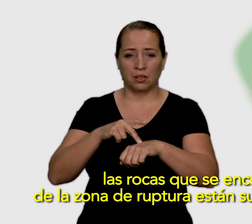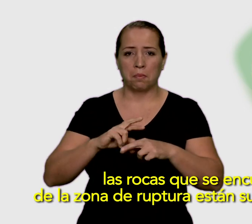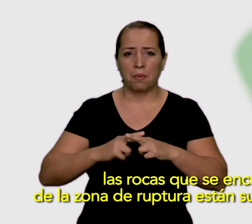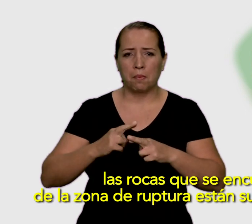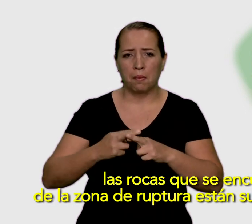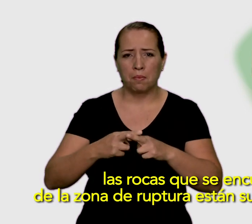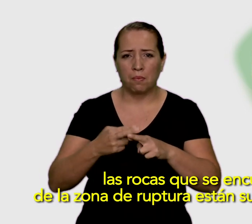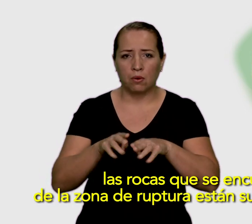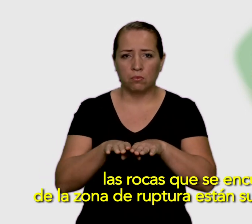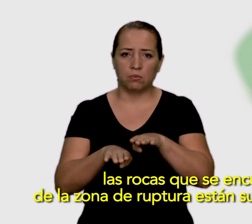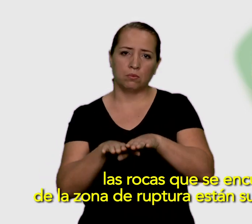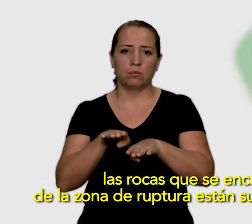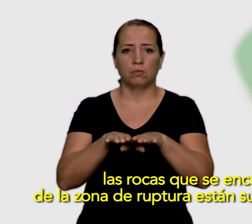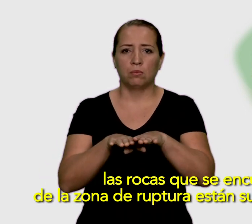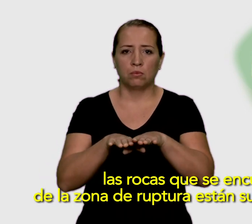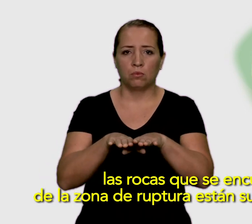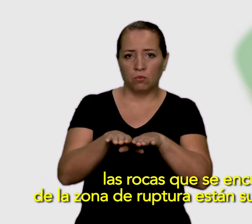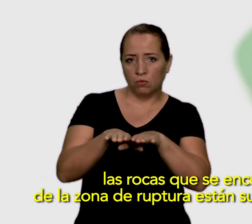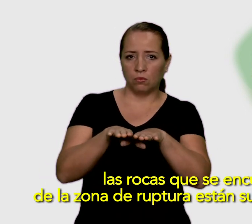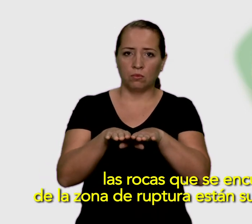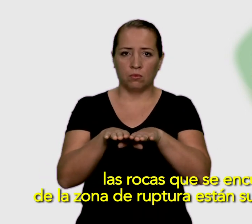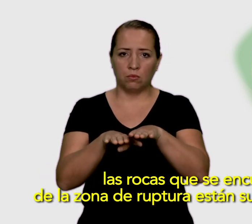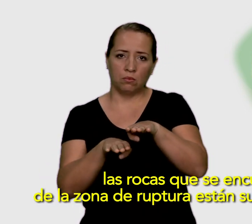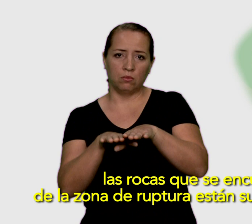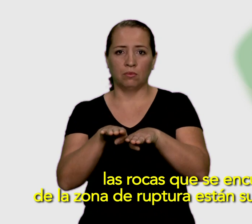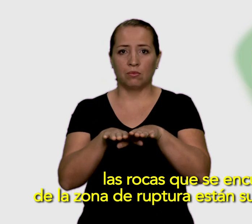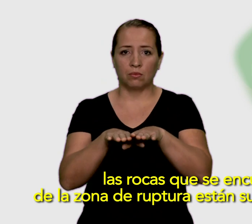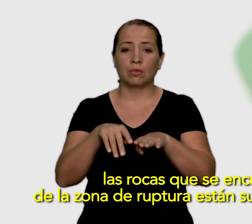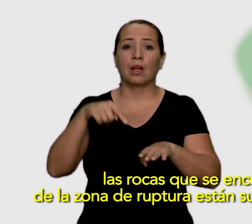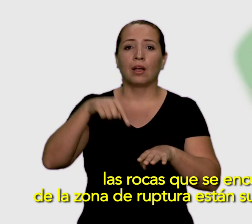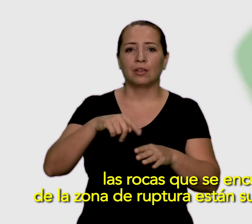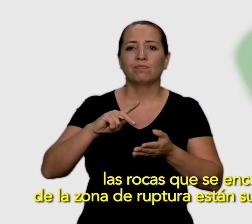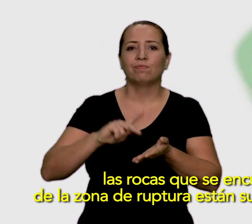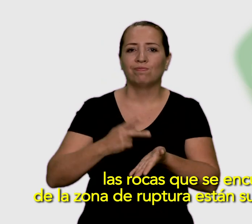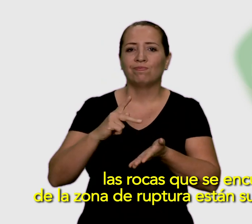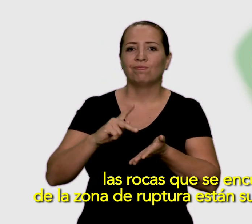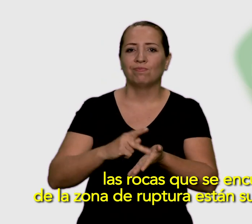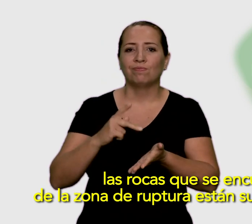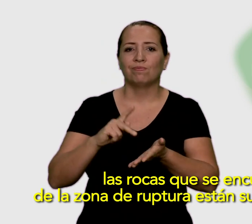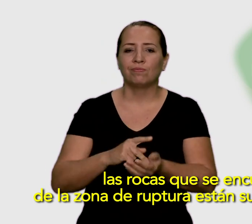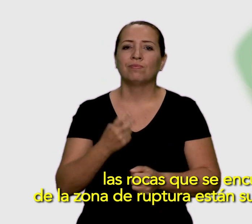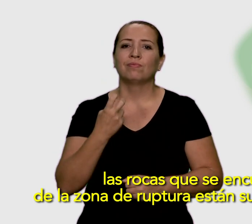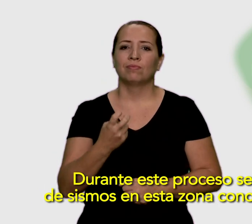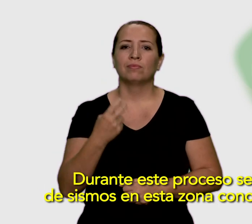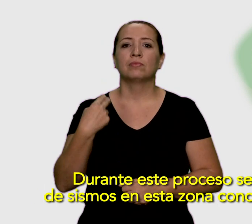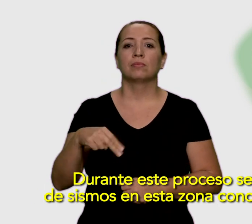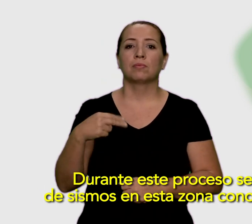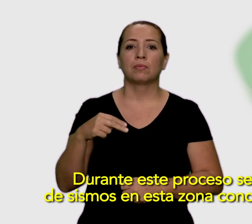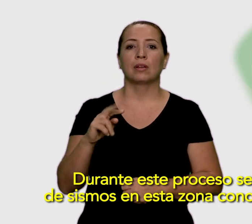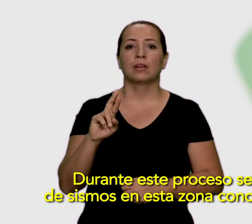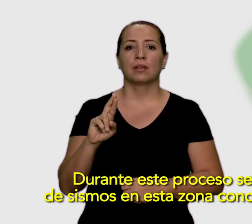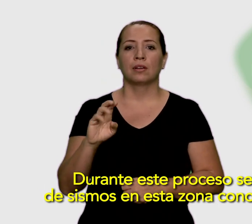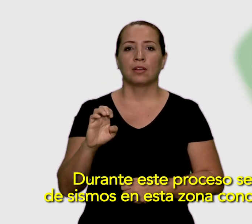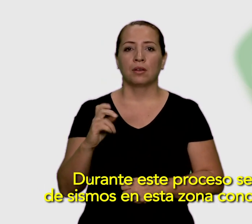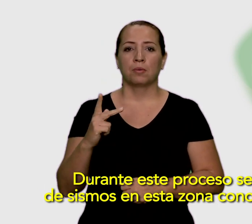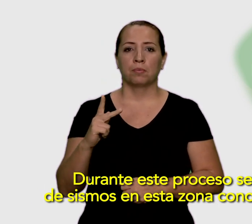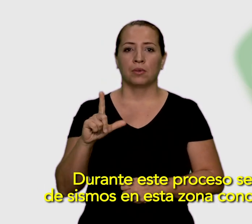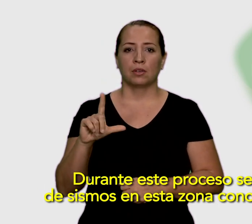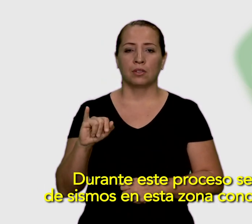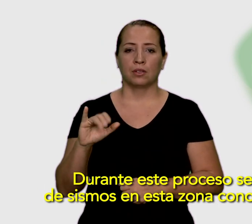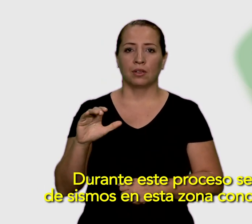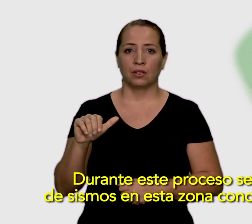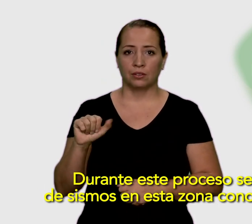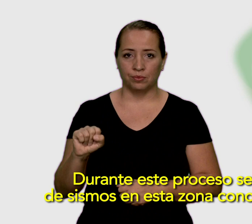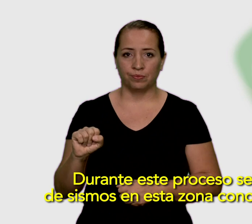las rocas que se encuentran cerca de la zona de ruptura están sujetas a un reacomodo. Durante este proceso se